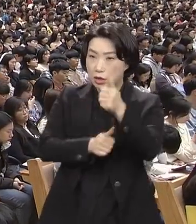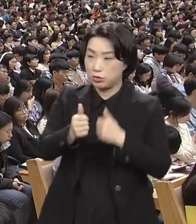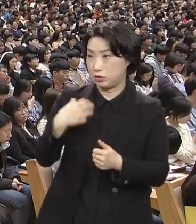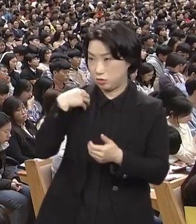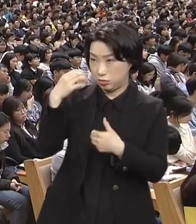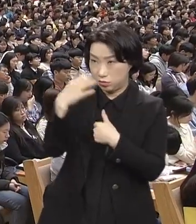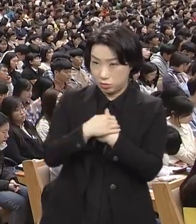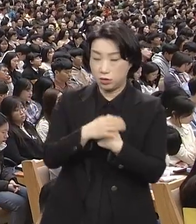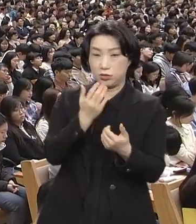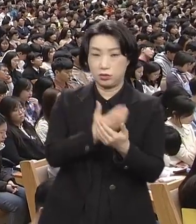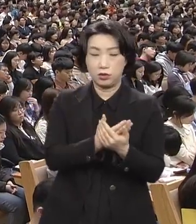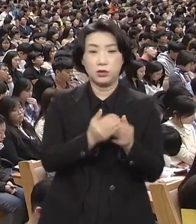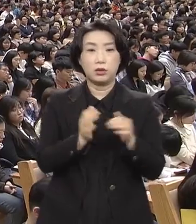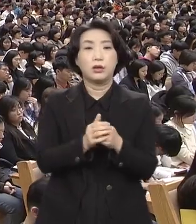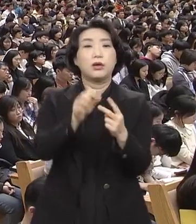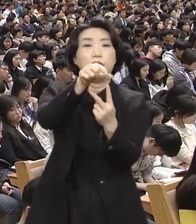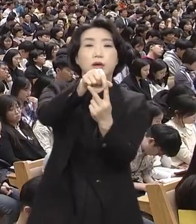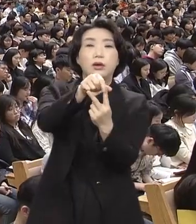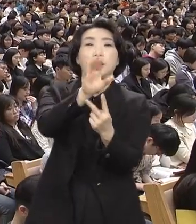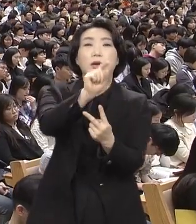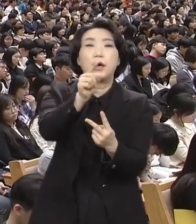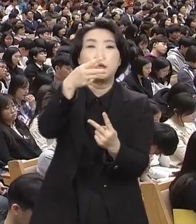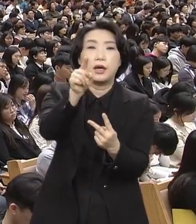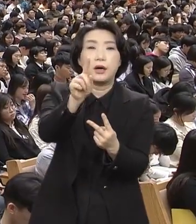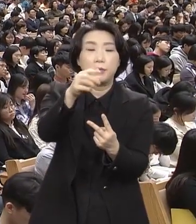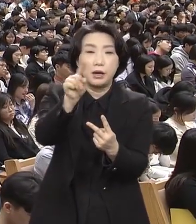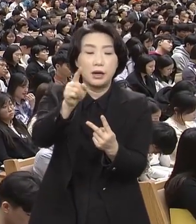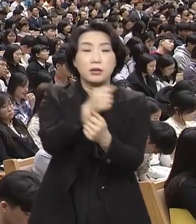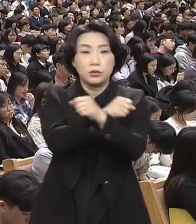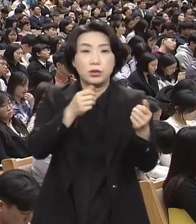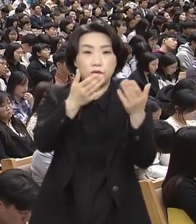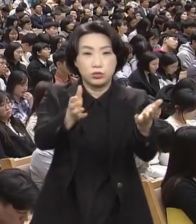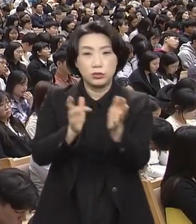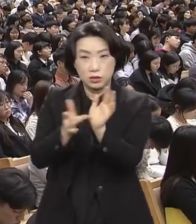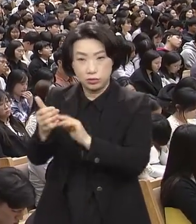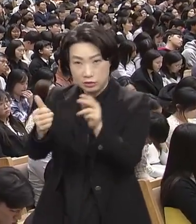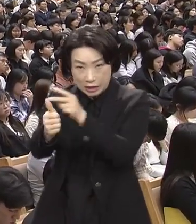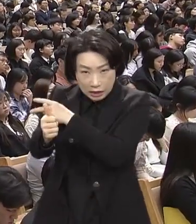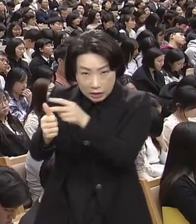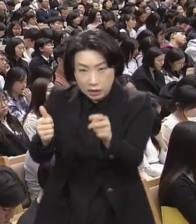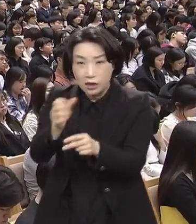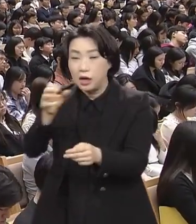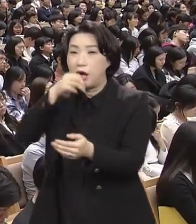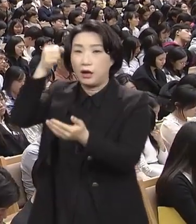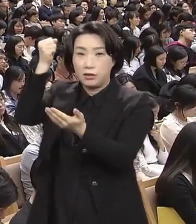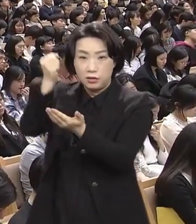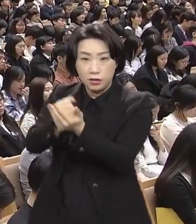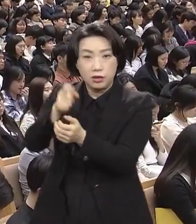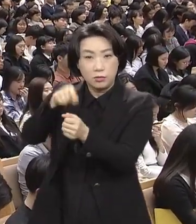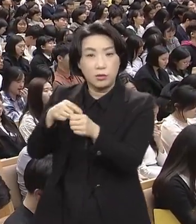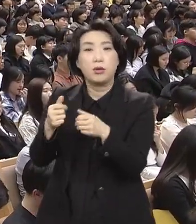이에 바라바는 저희에게 놓아주고 예수는 채찍질하고 십자가에 못 박히게 넘겨주니라